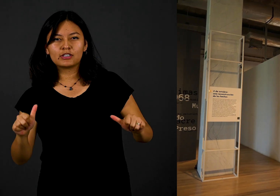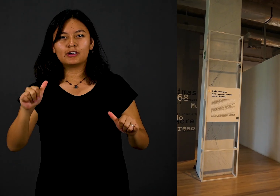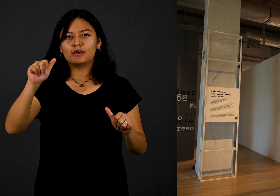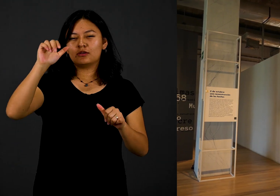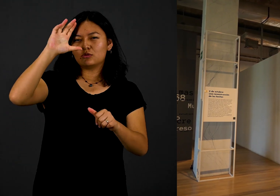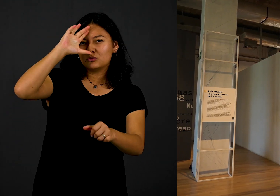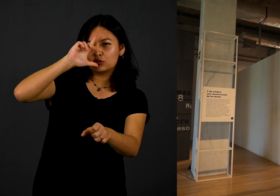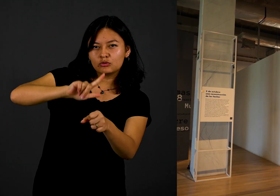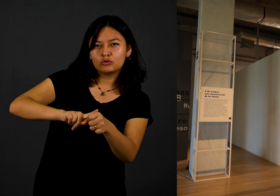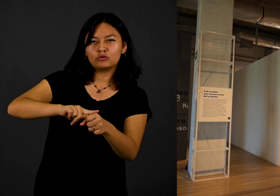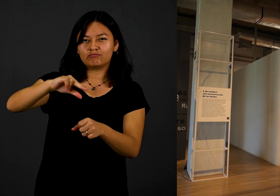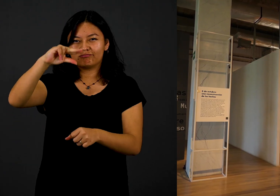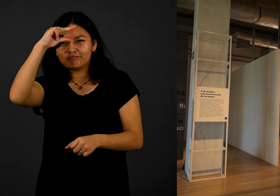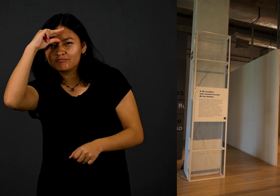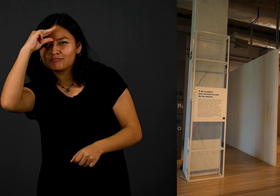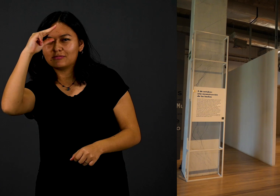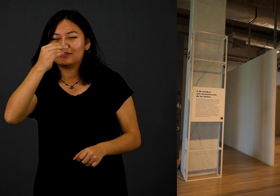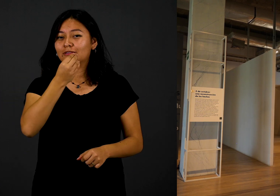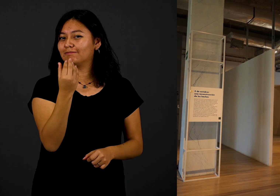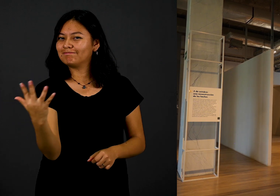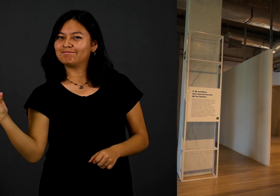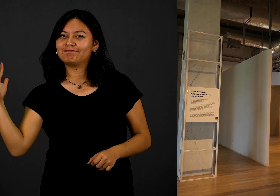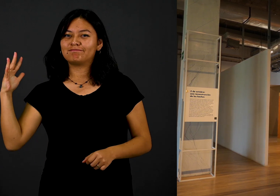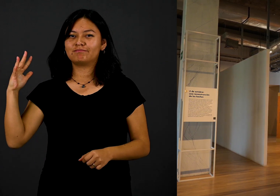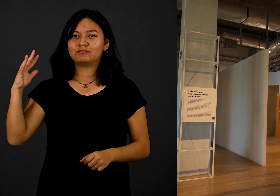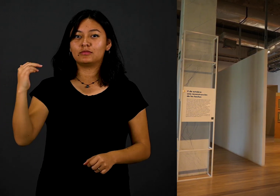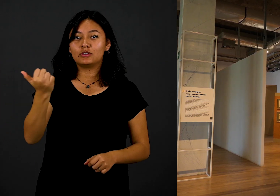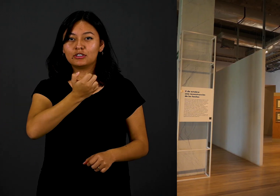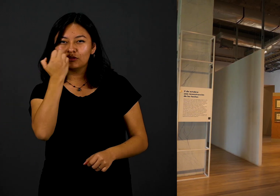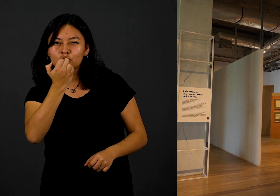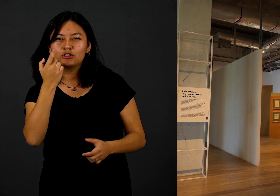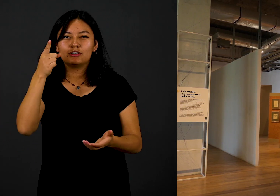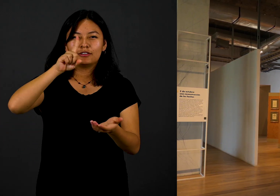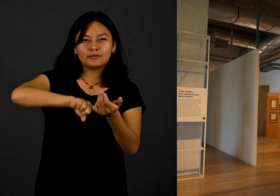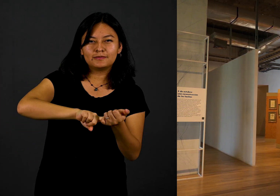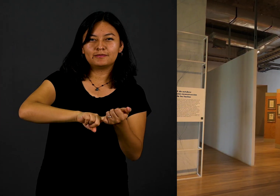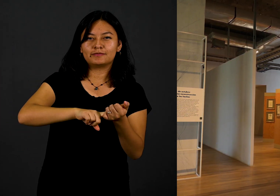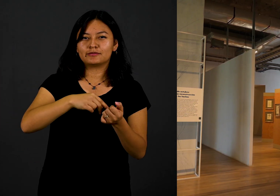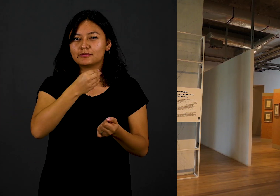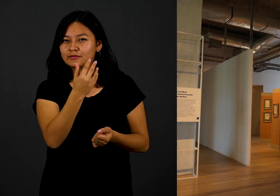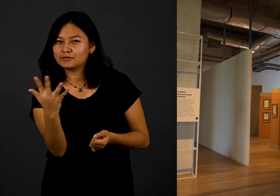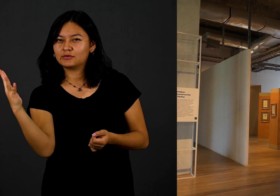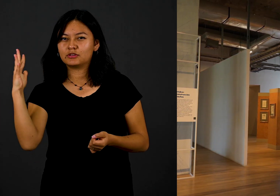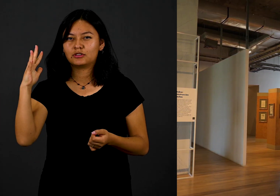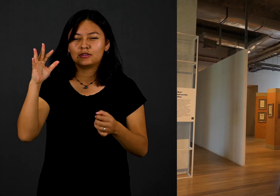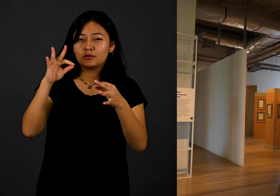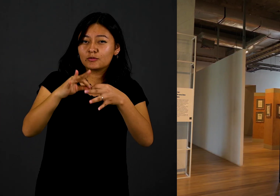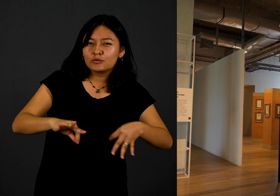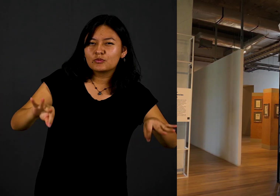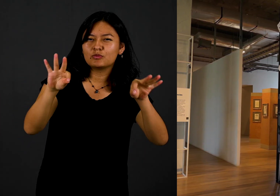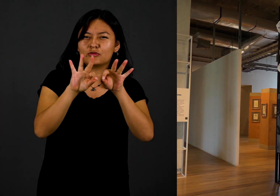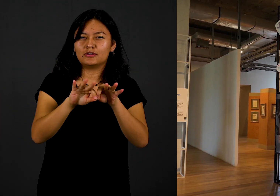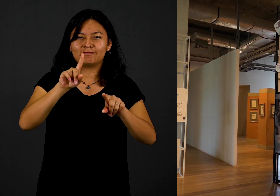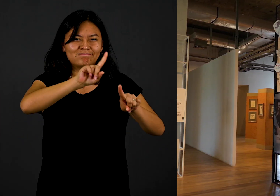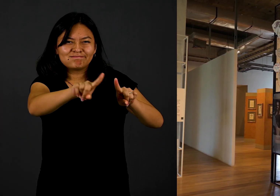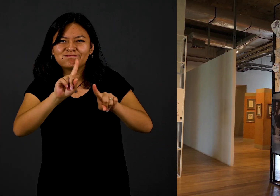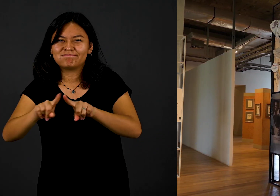estudiantil poco a poco se sumen a las voces de protesta. Gracias a ellos, que no olvidaron el